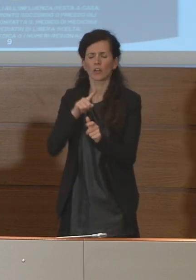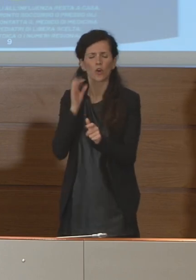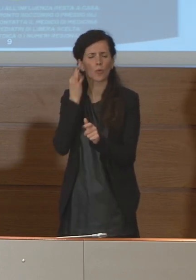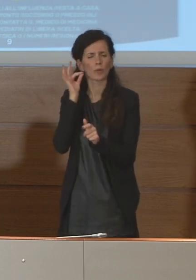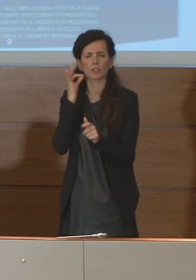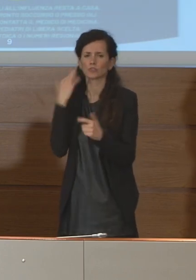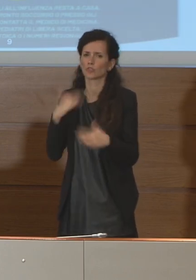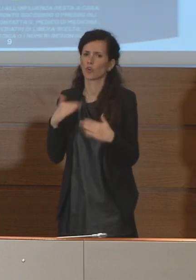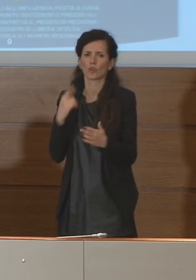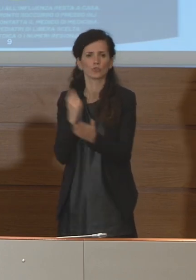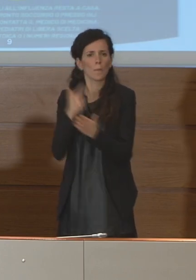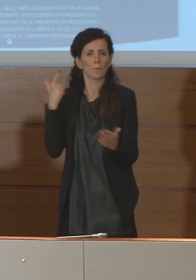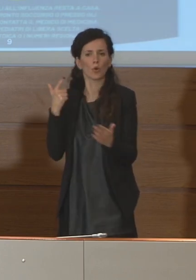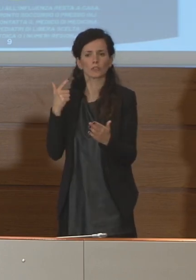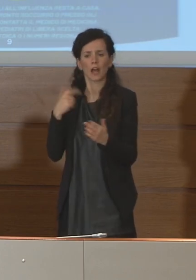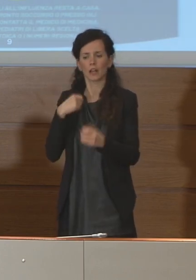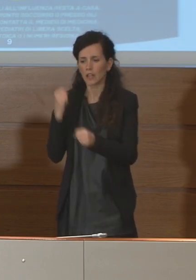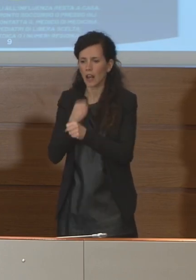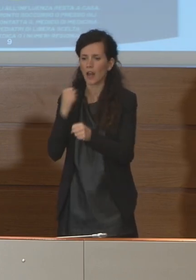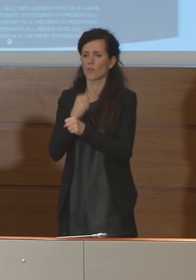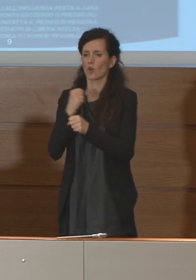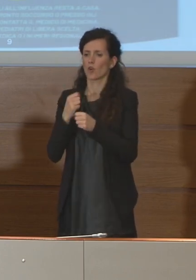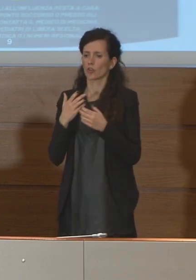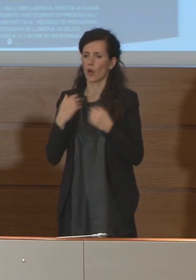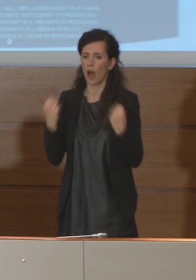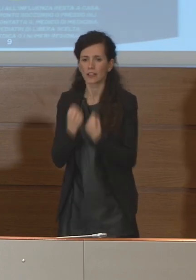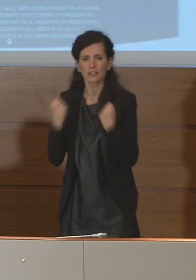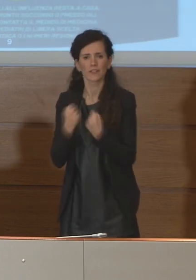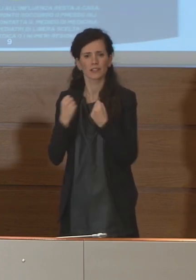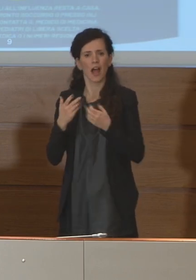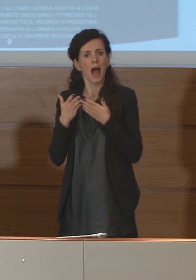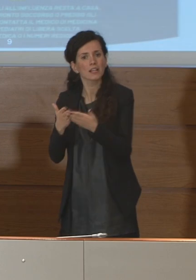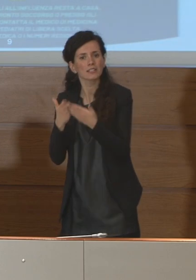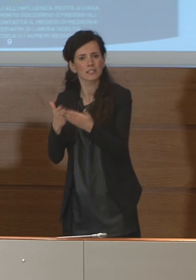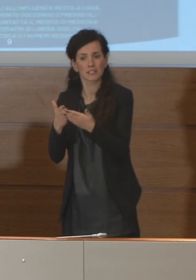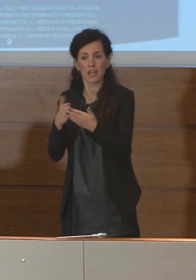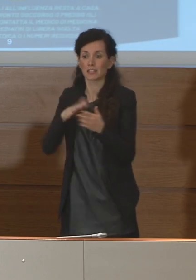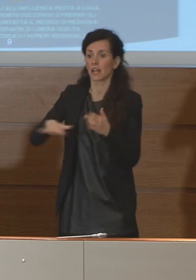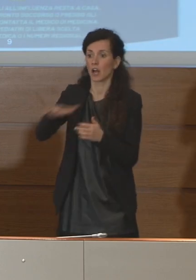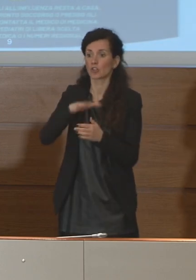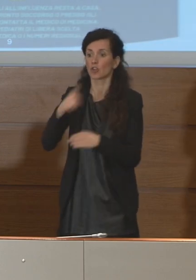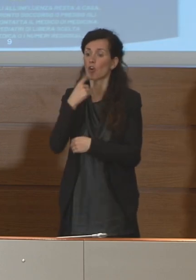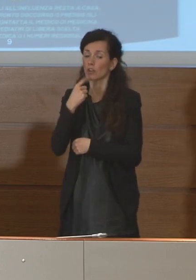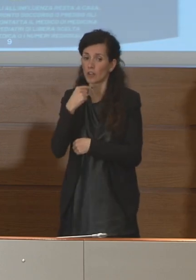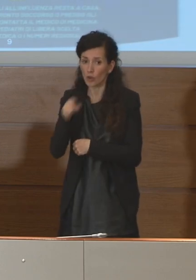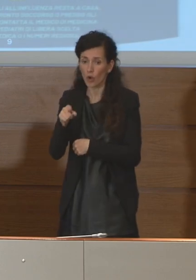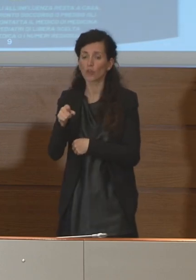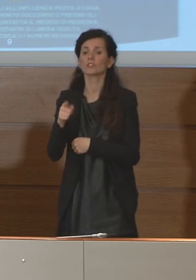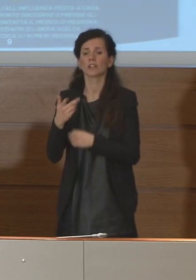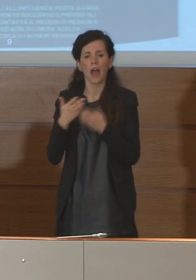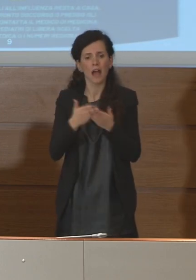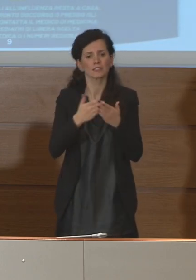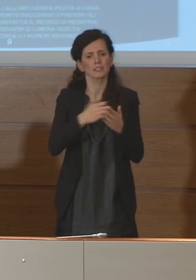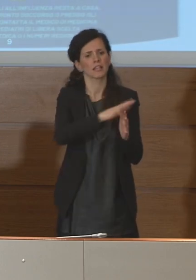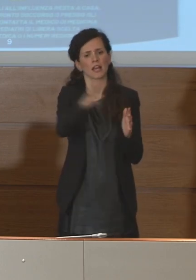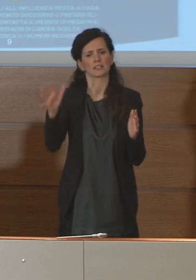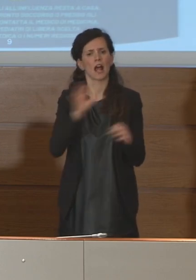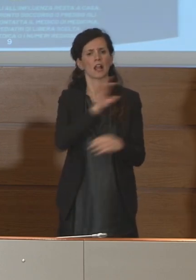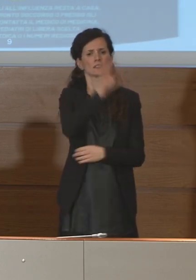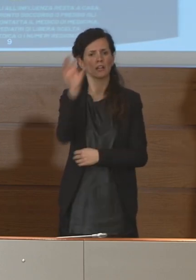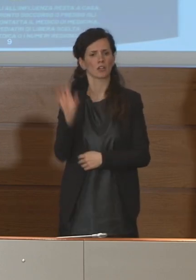per le nostre attività, per l'assistenza non solo nelle zone rosse ma anche negli altri territori.